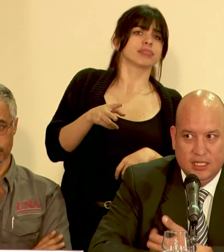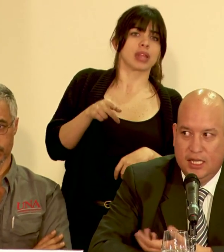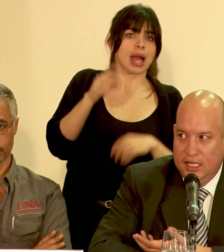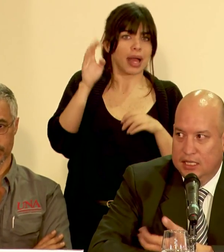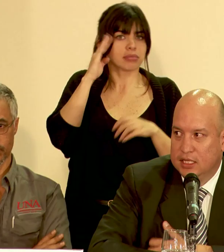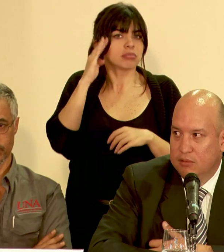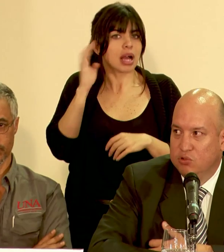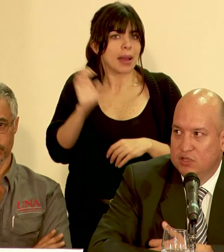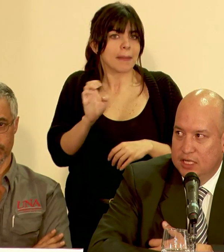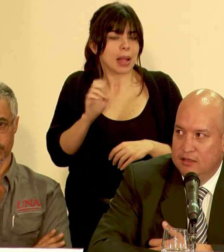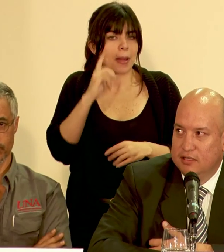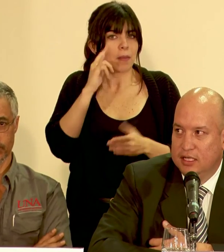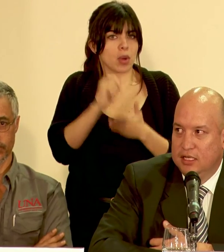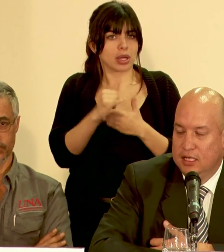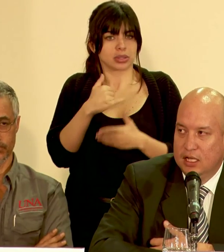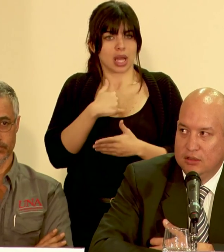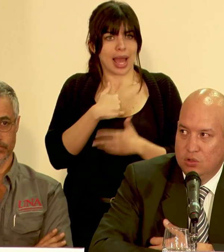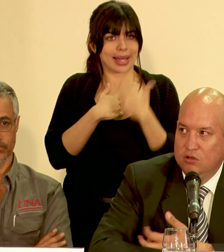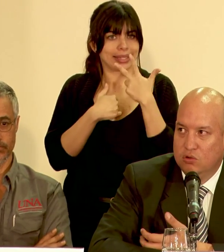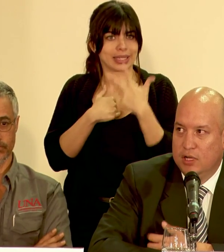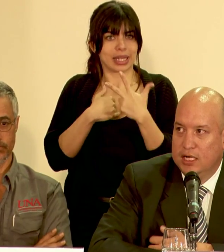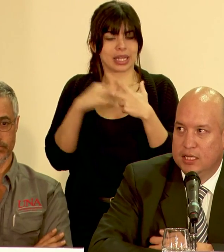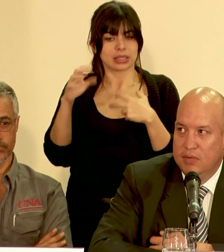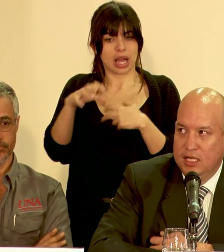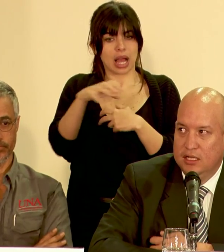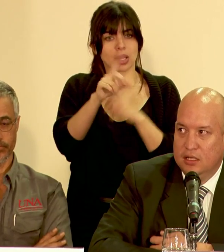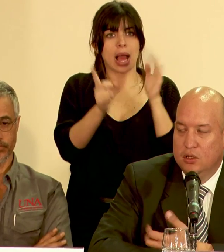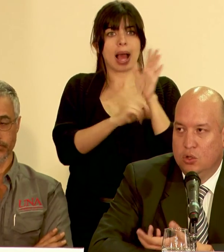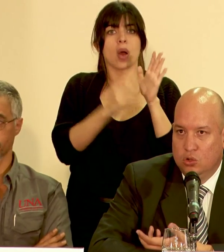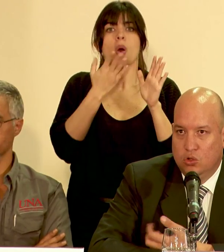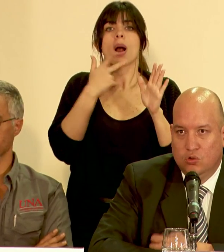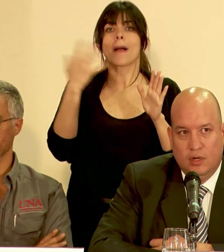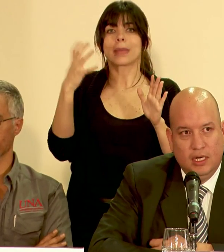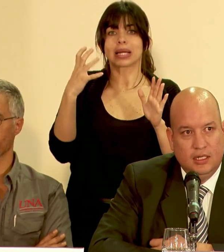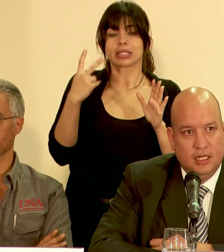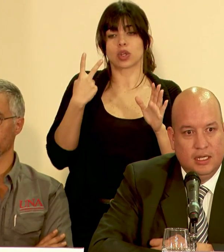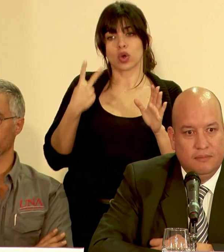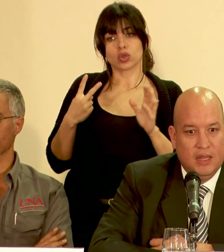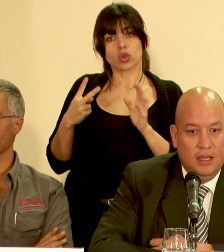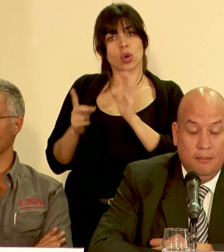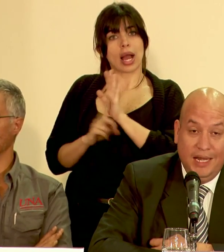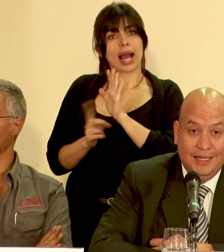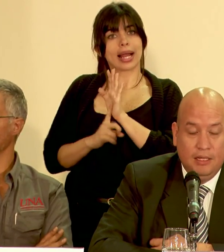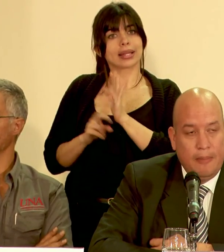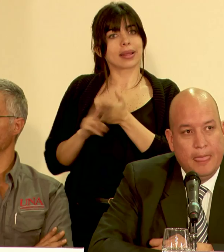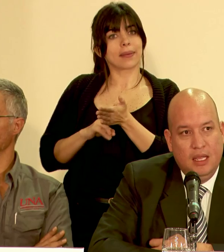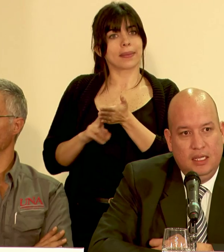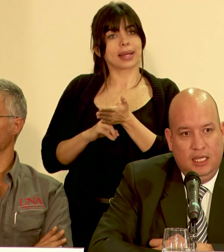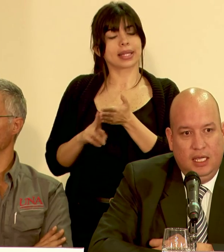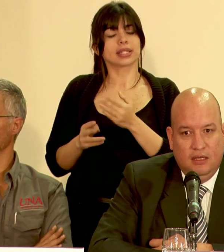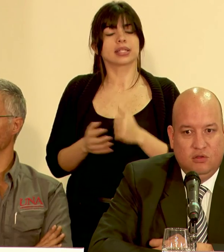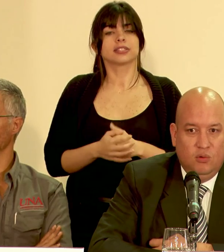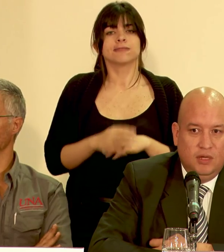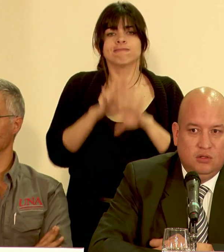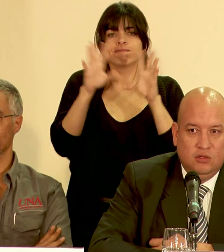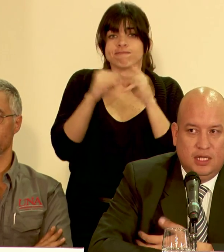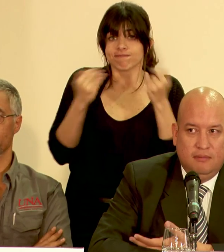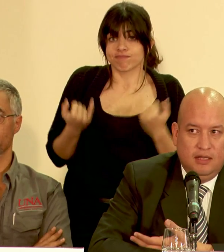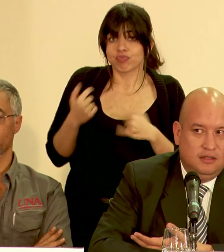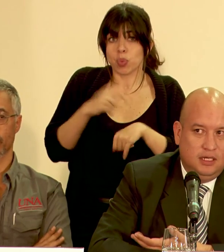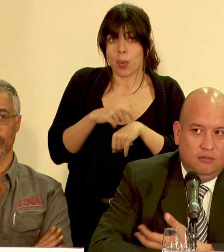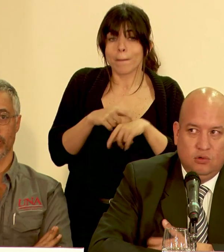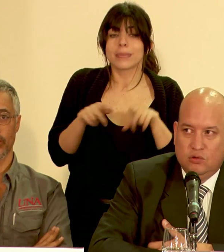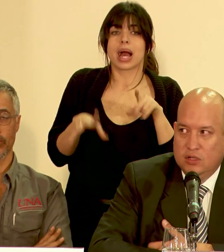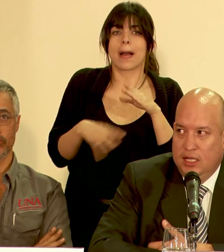emergencia de ahí que tenemos tres cantones con alerta amarilla dos con alerta verde y en estos momentos